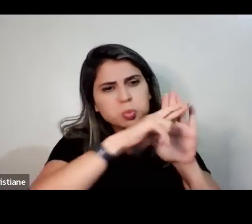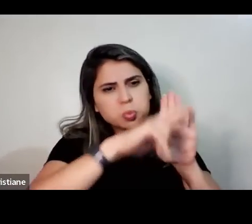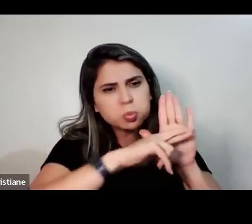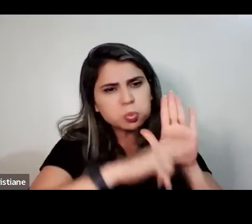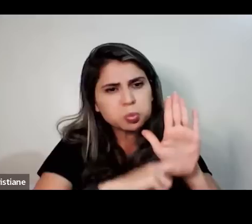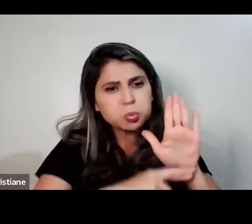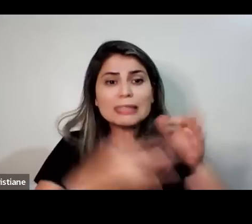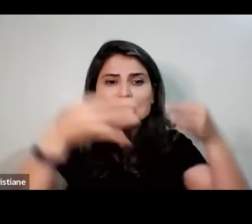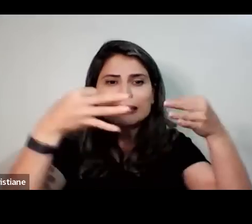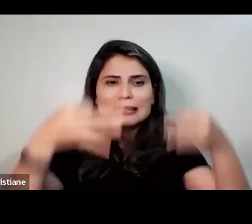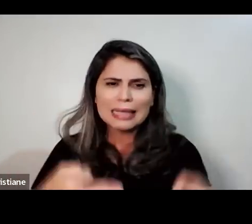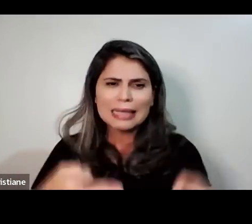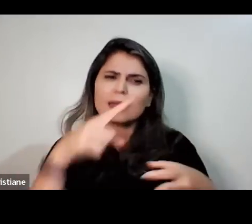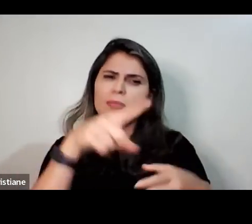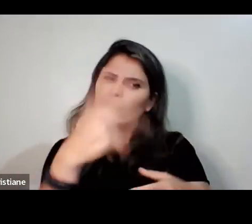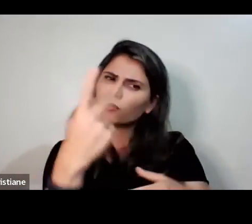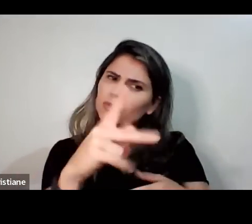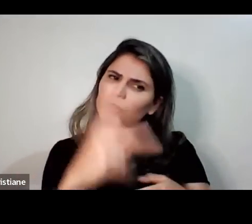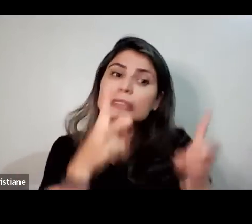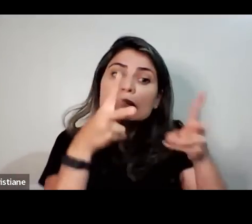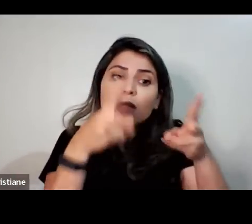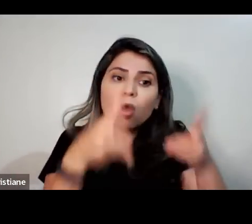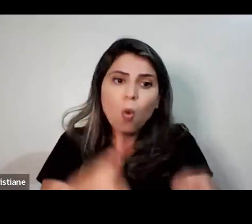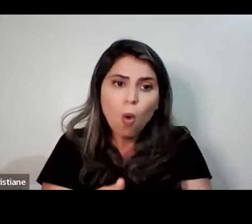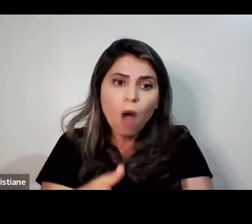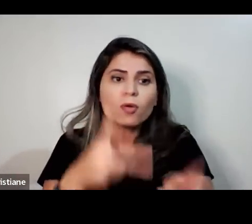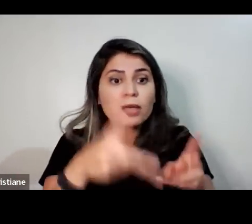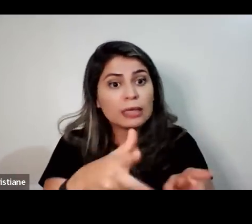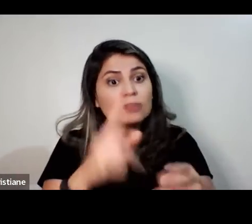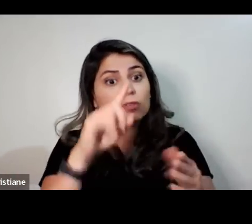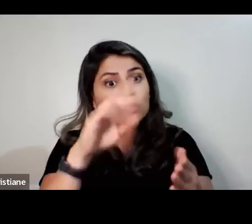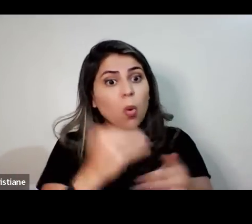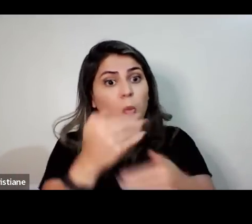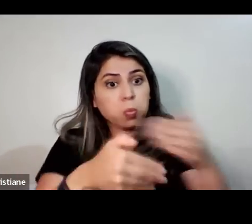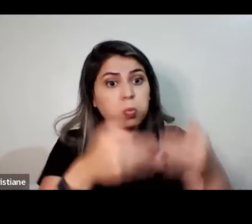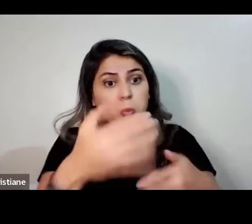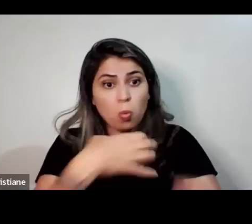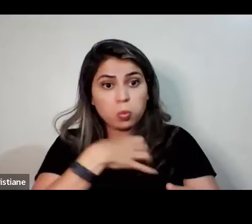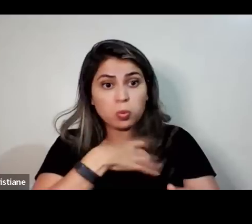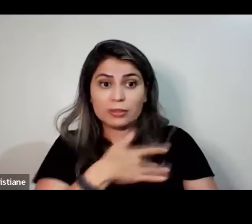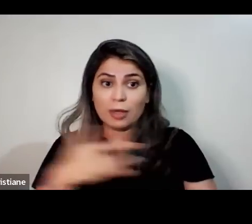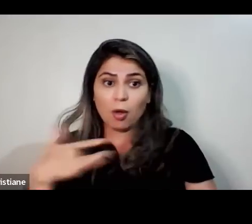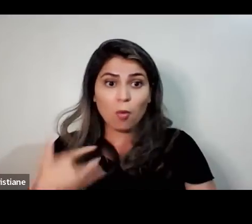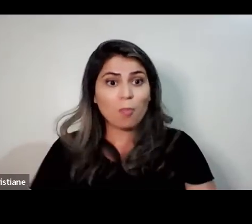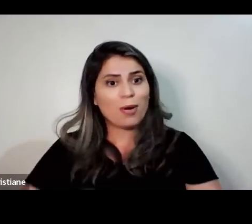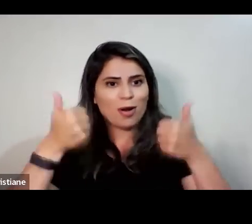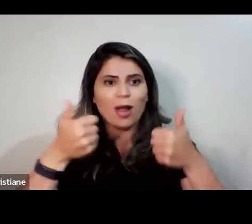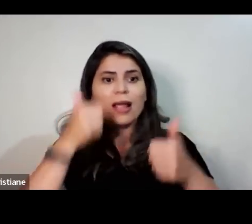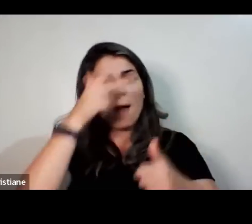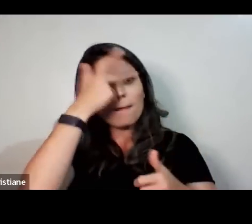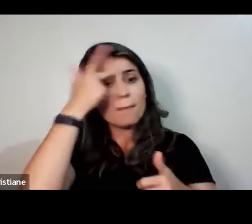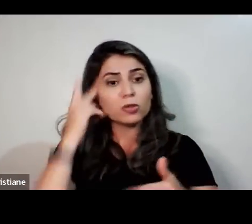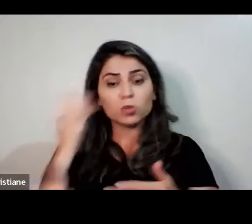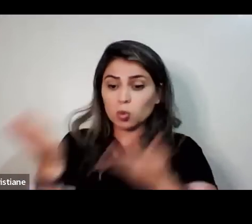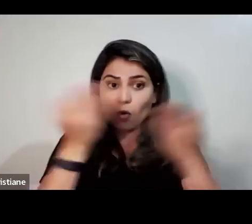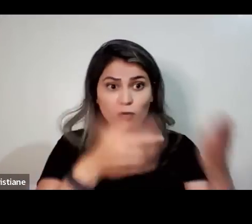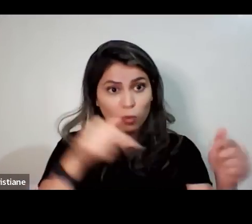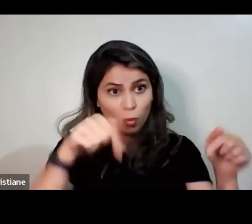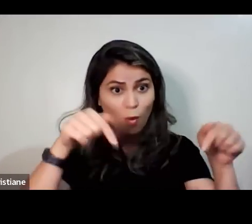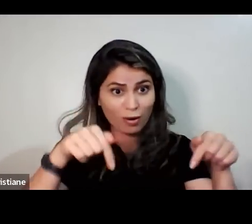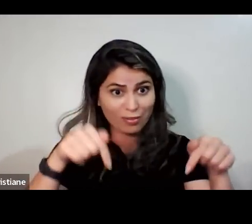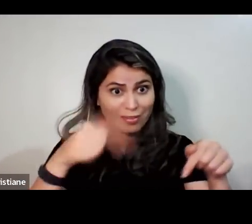A pessoa que te convidou, ela vai fazer essa ficha e vai te acompanhar. Certo? Eu vou abrir agora para